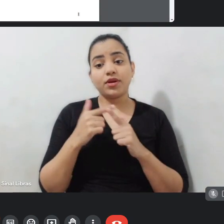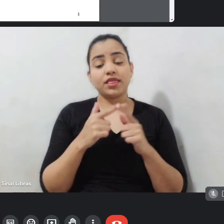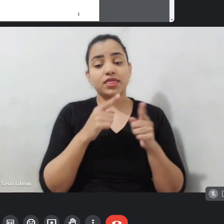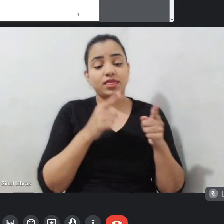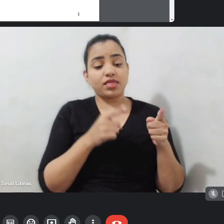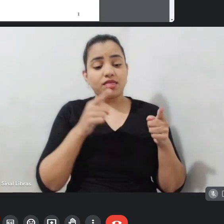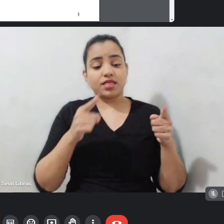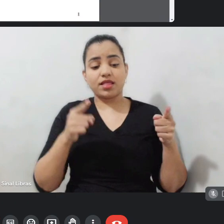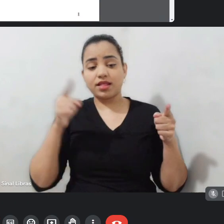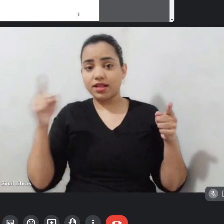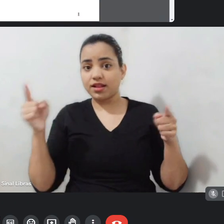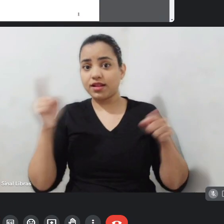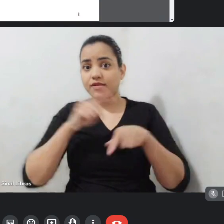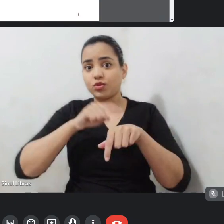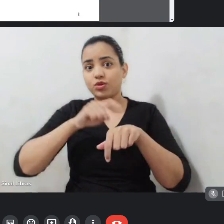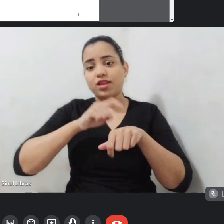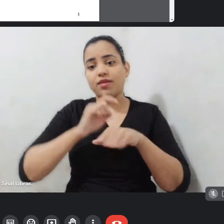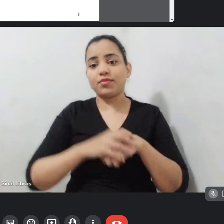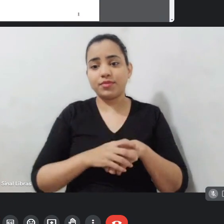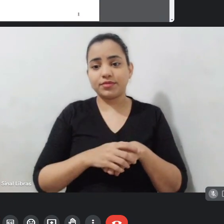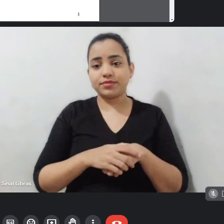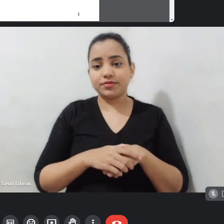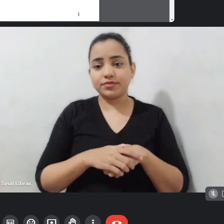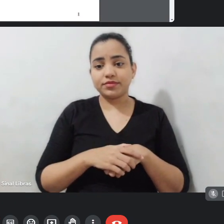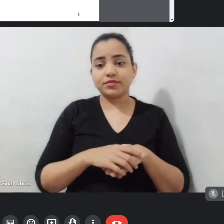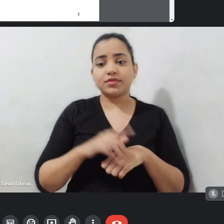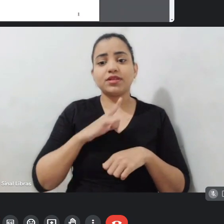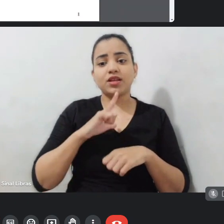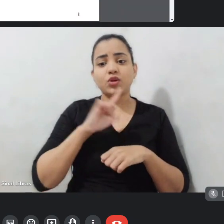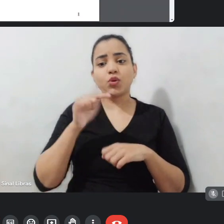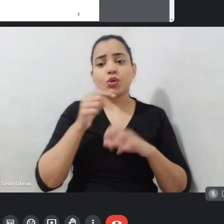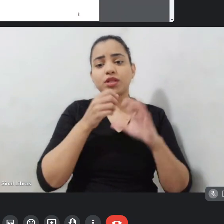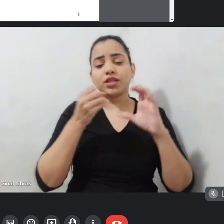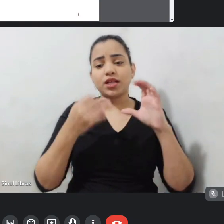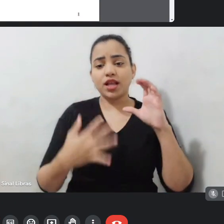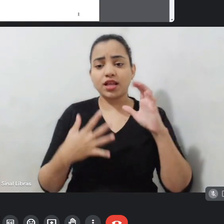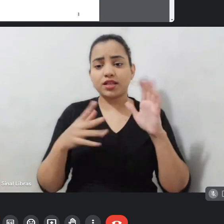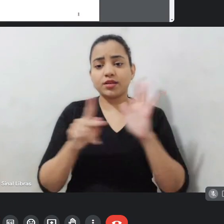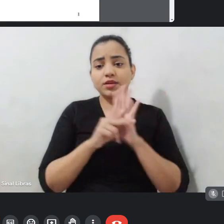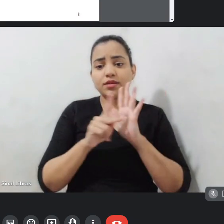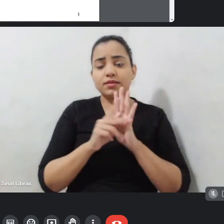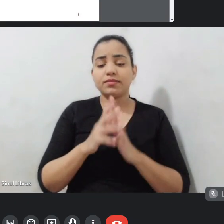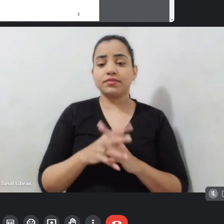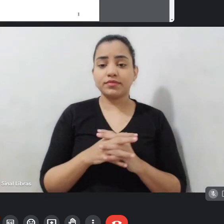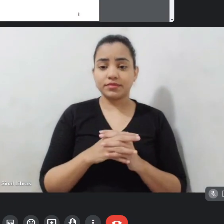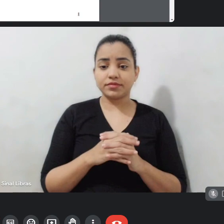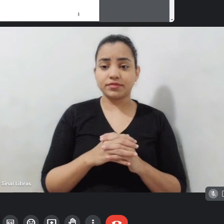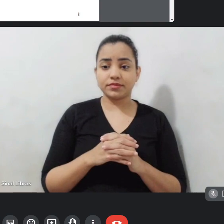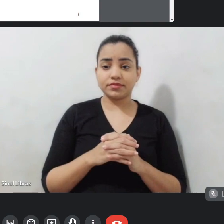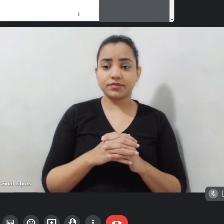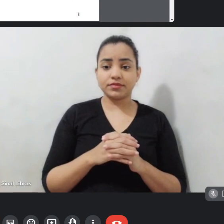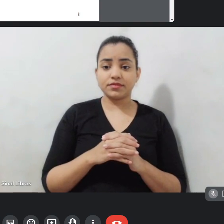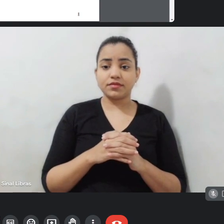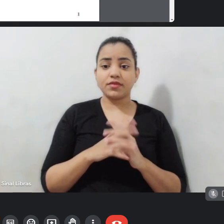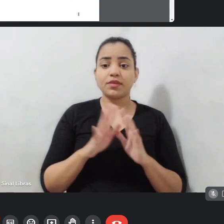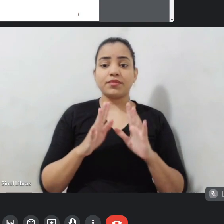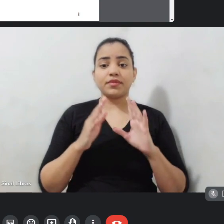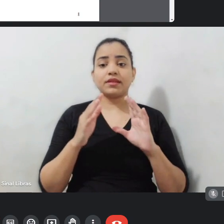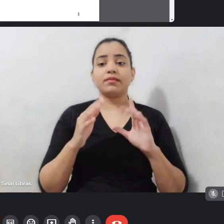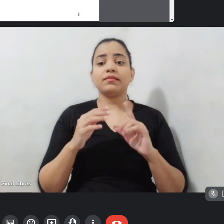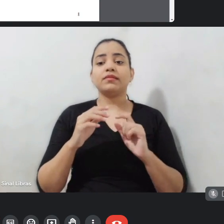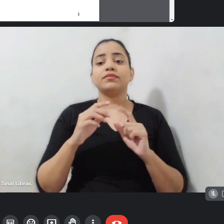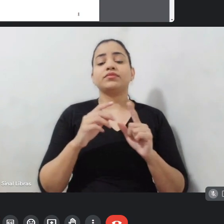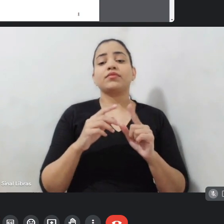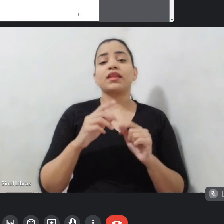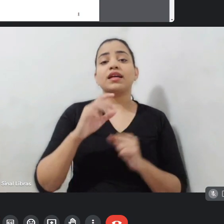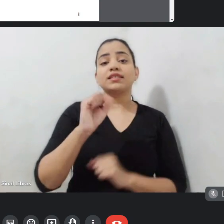vamos ver outras características que vão separar as obras também. As séries e web séries, no caso, a obra sérieada,